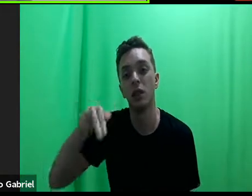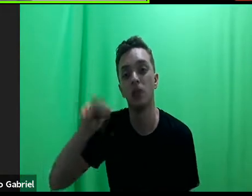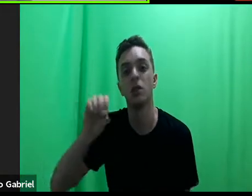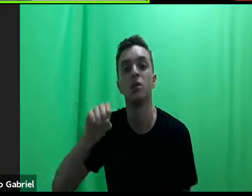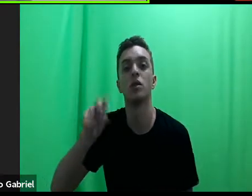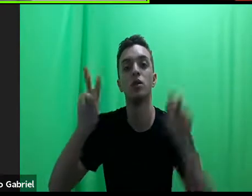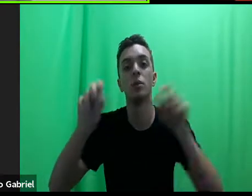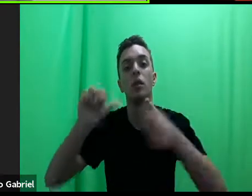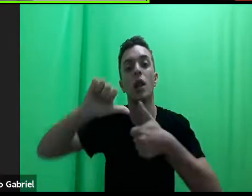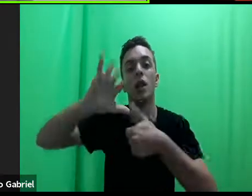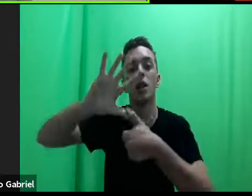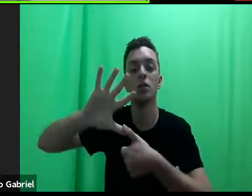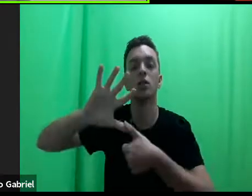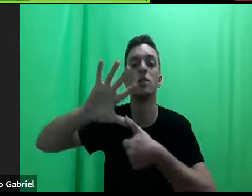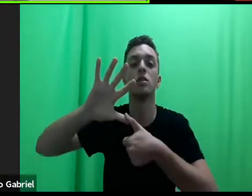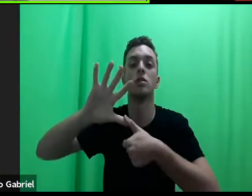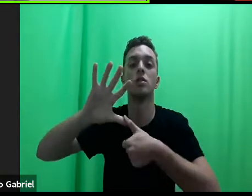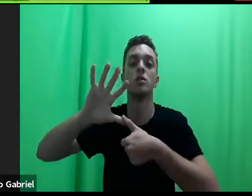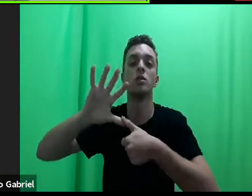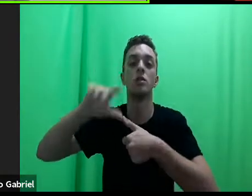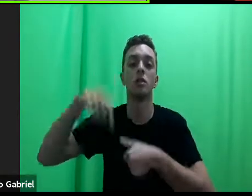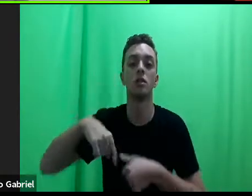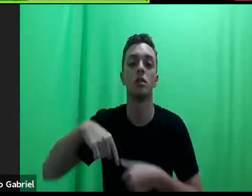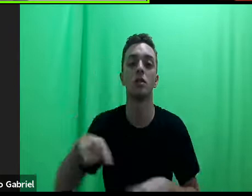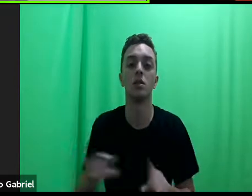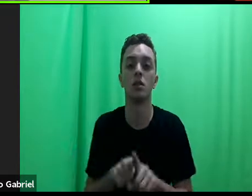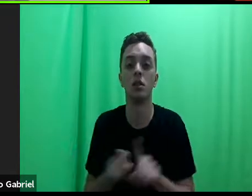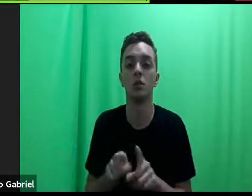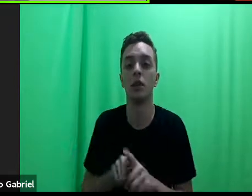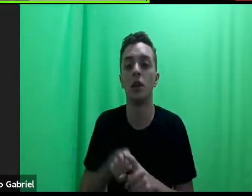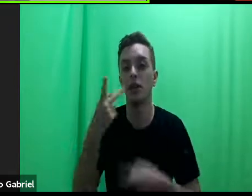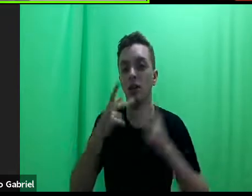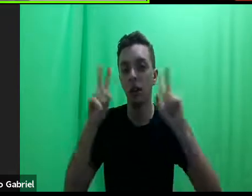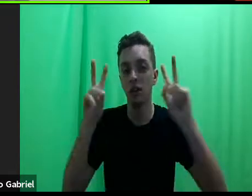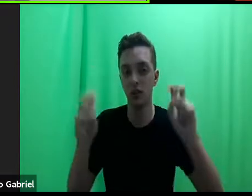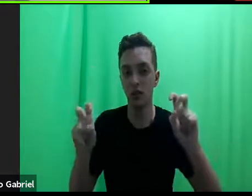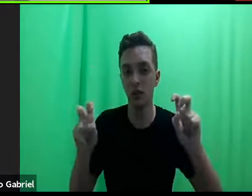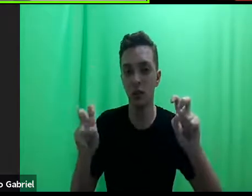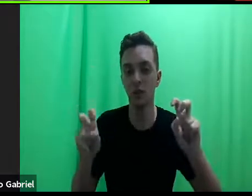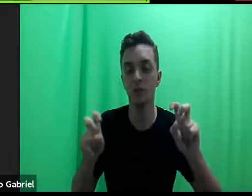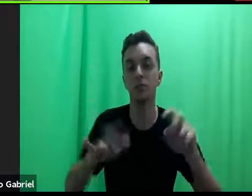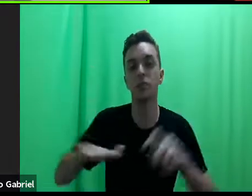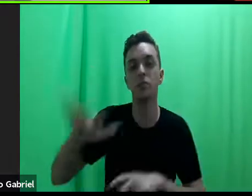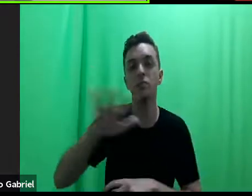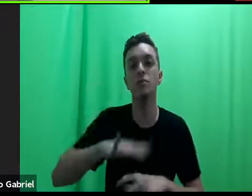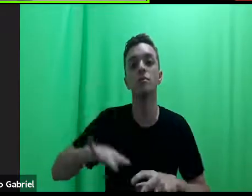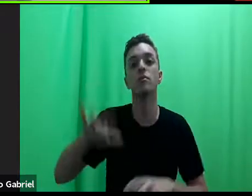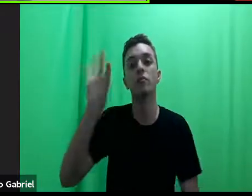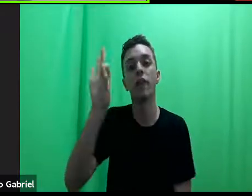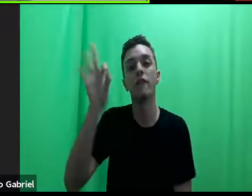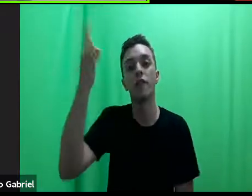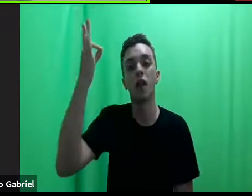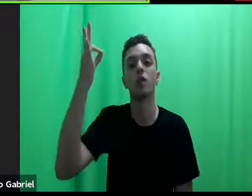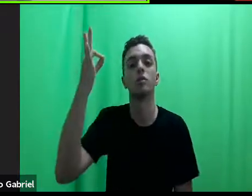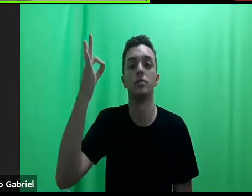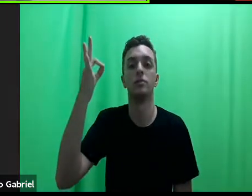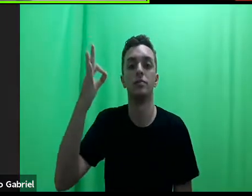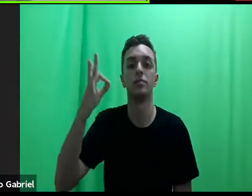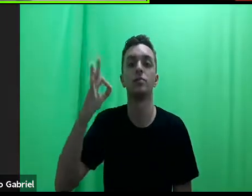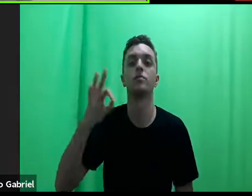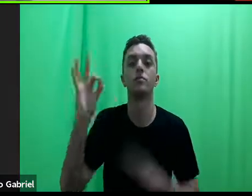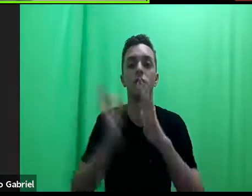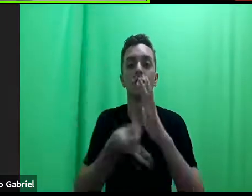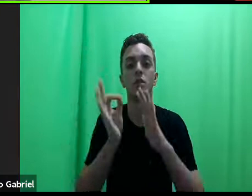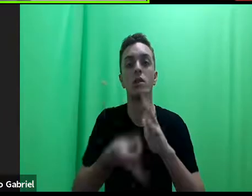de Clínicas Ambientais, a Vista Escandari falando sobre a rede francófona de clínicas jurídicas na qual ela atua, e a